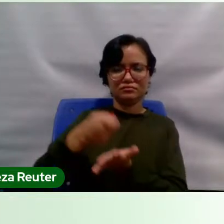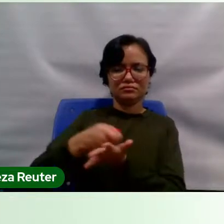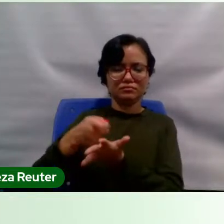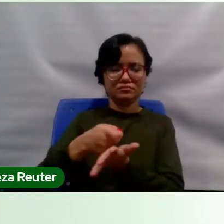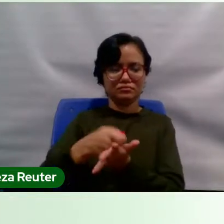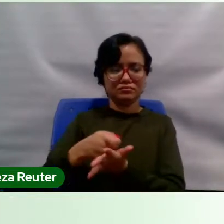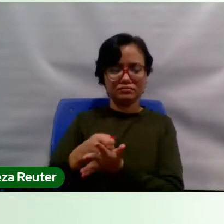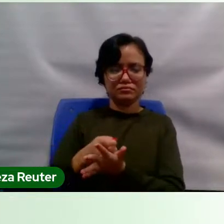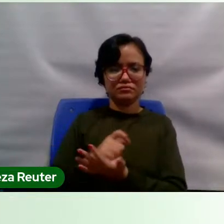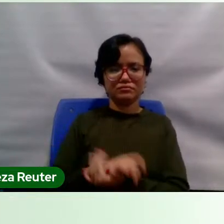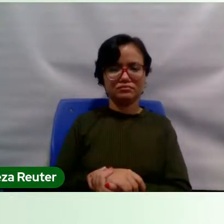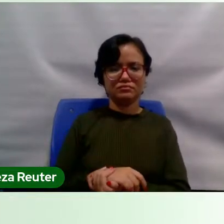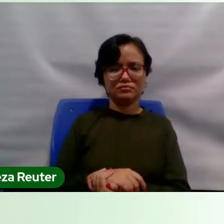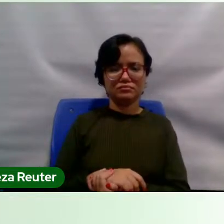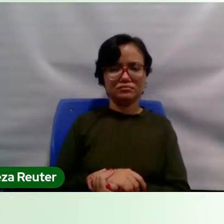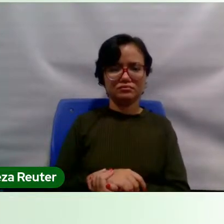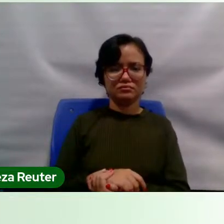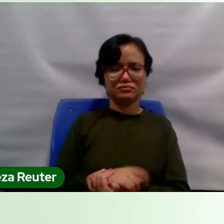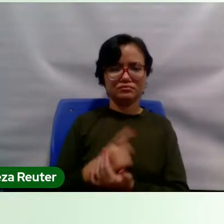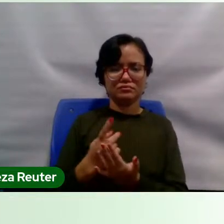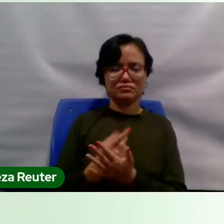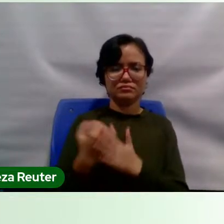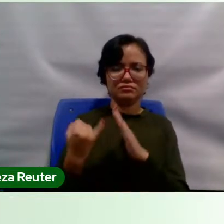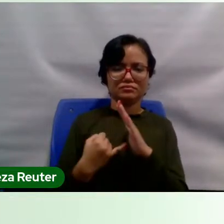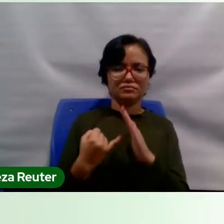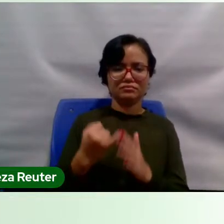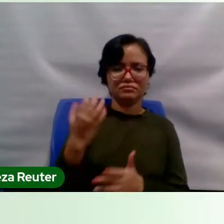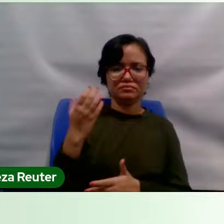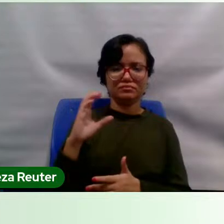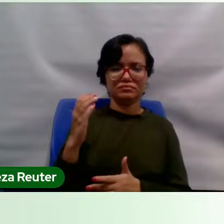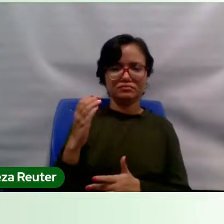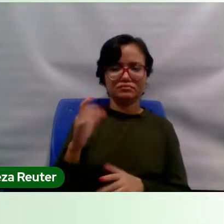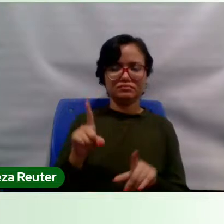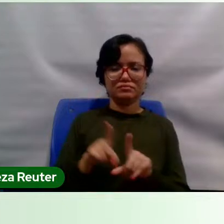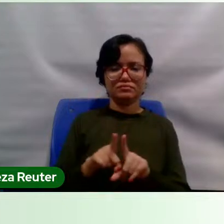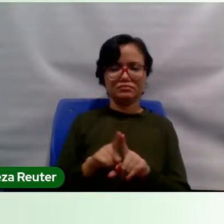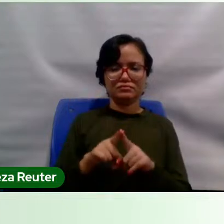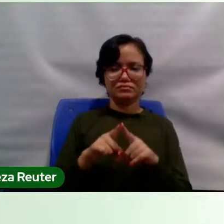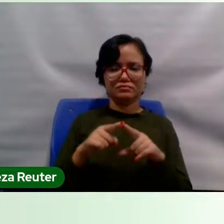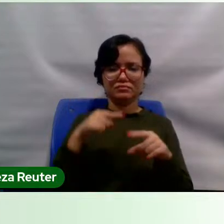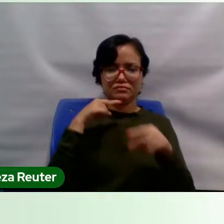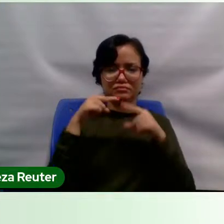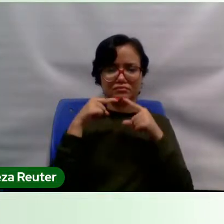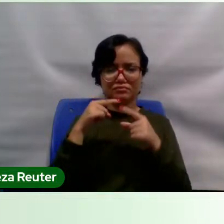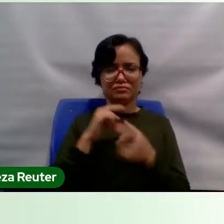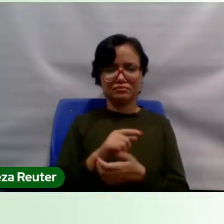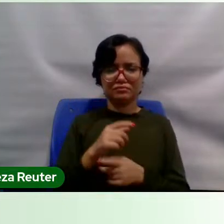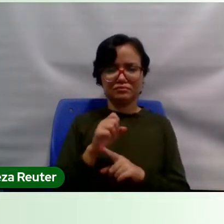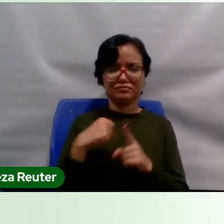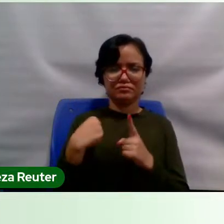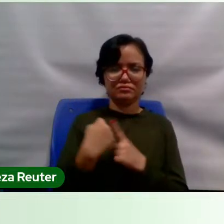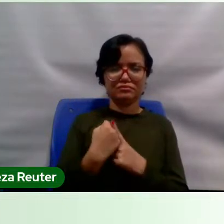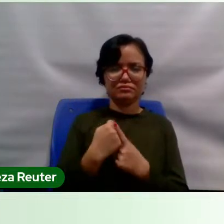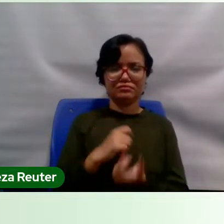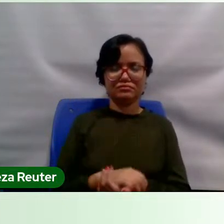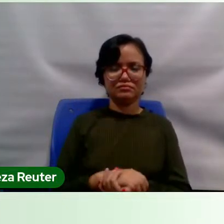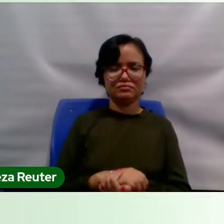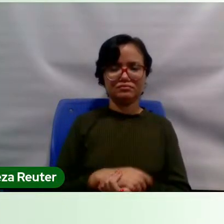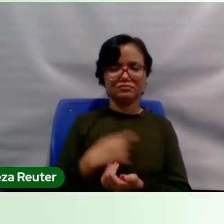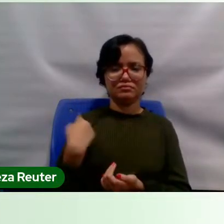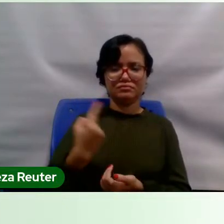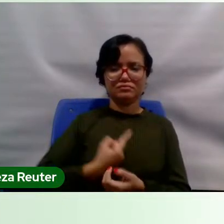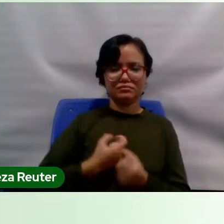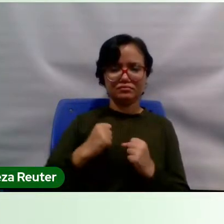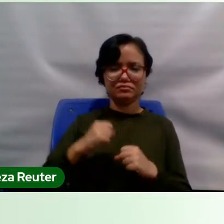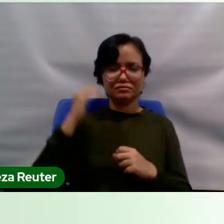advindas de instituições científicas que também não dialogavam com a sociedade. Então, podemos entender